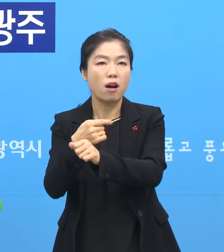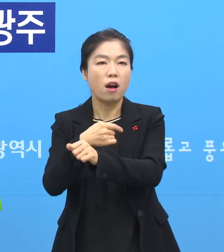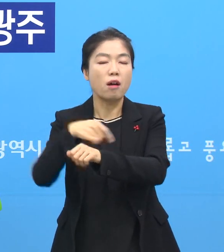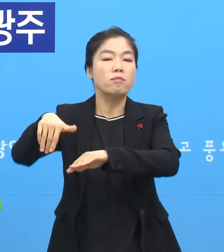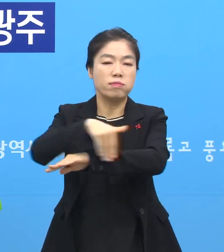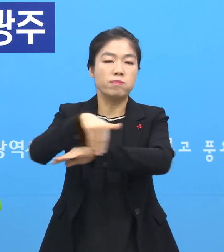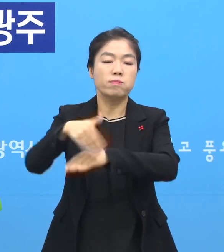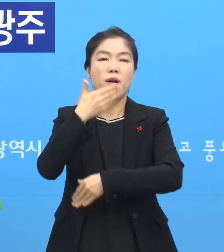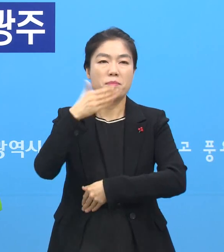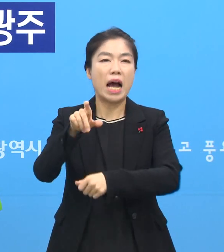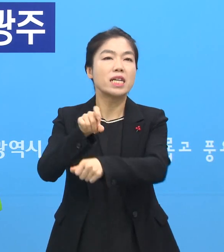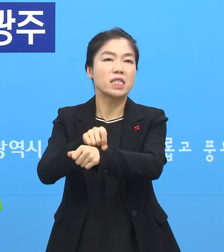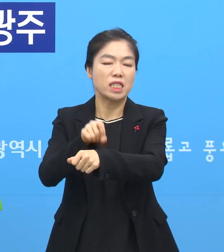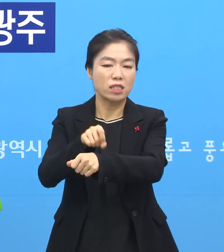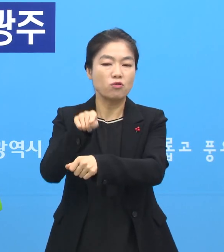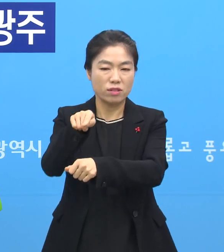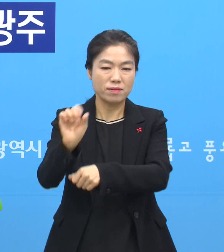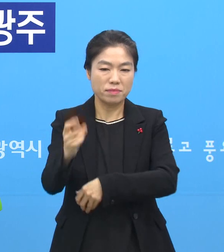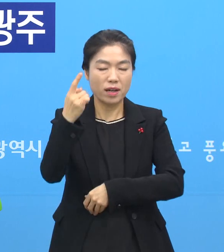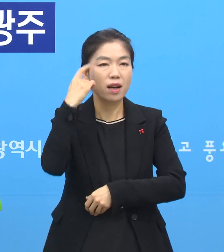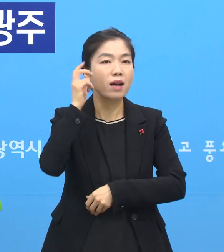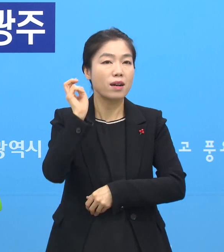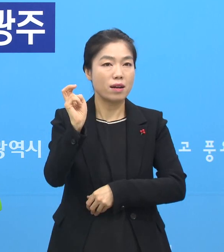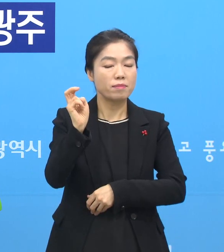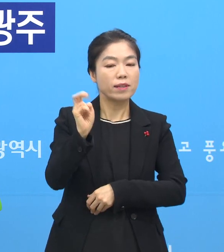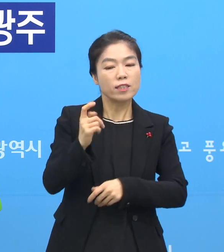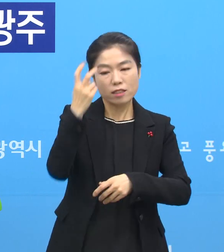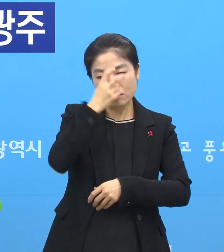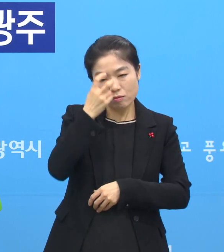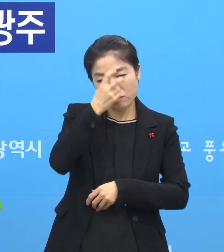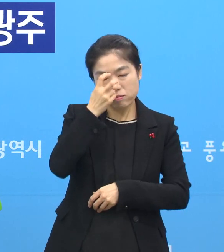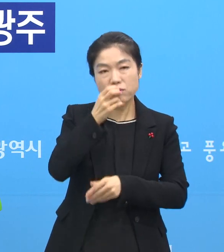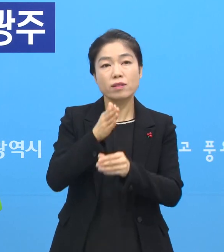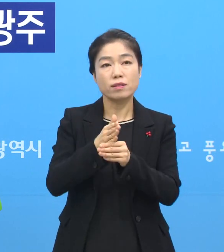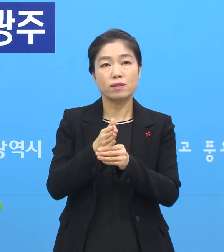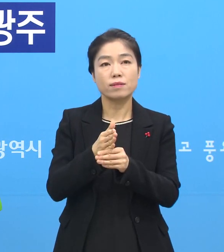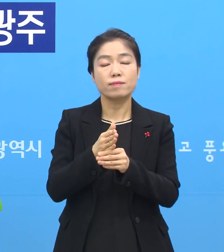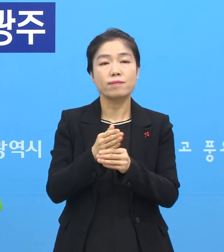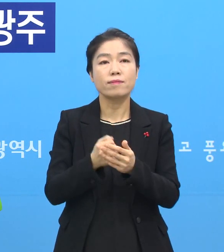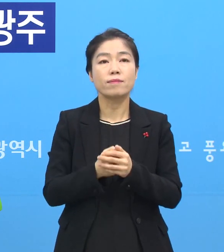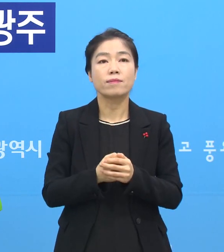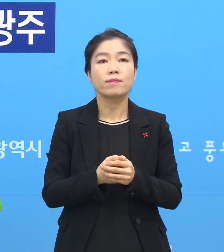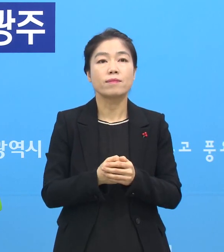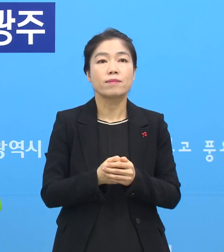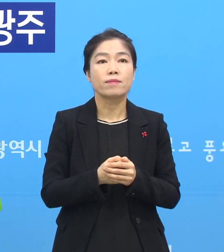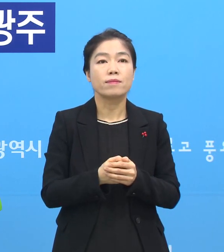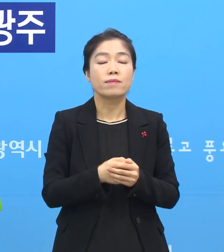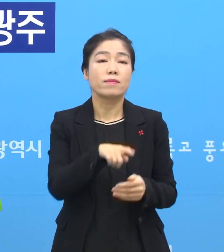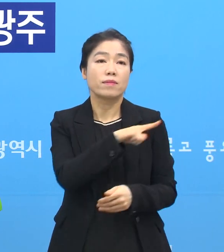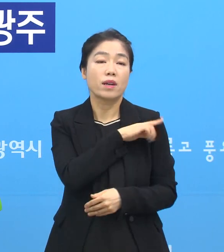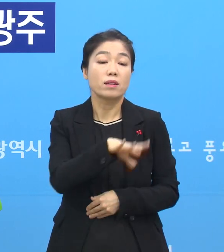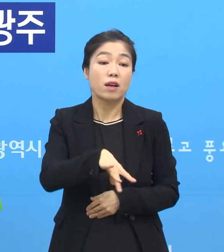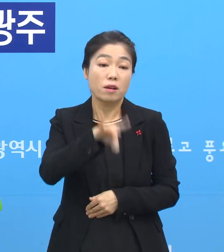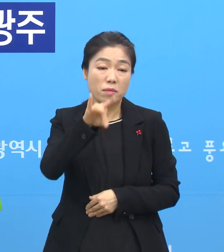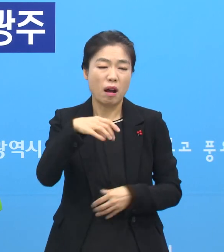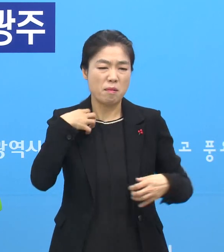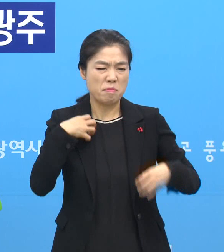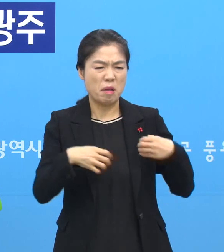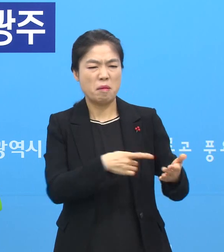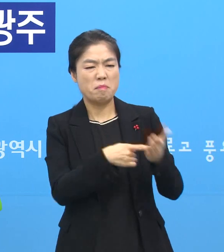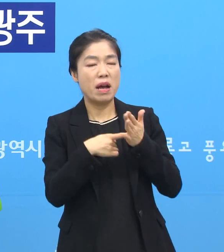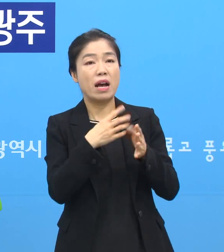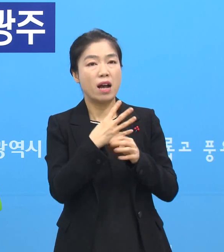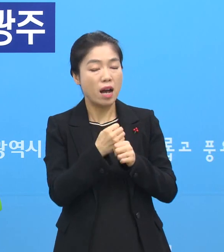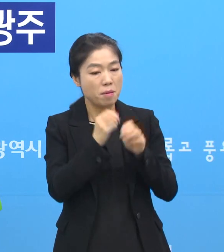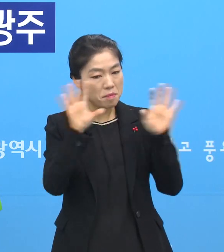수 있는 직원들 쪽이 더 유력하지 않겠는가 하고 보면서 조사를 하고 있습니다. 그런데 물론 가장 먼저 증상 발현